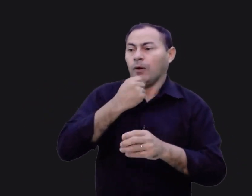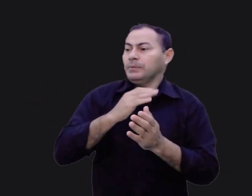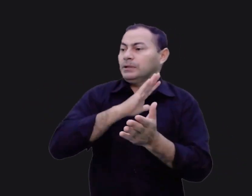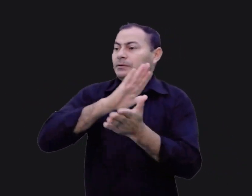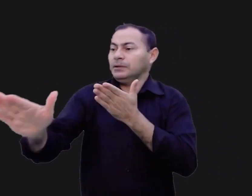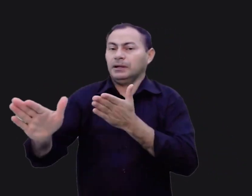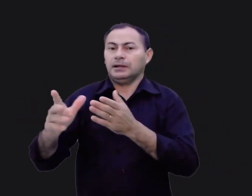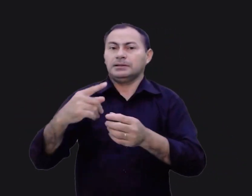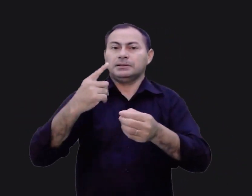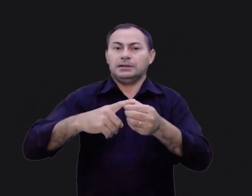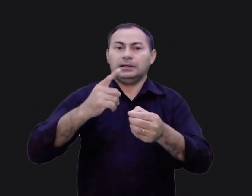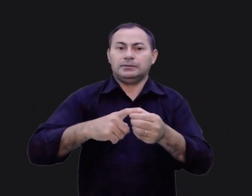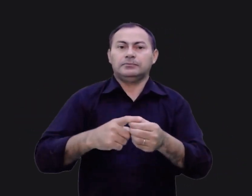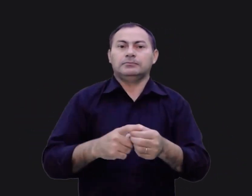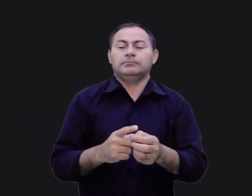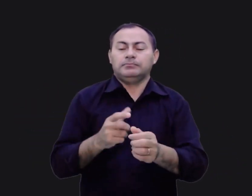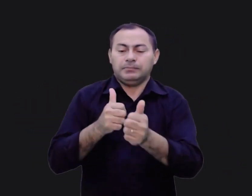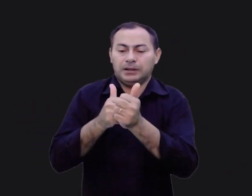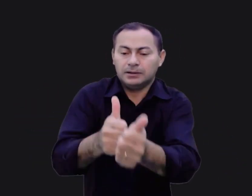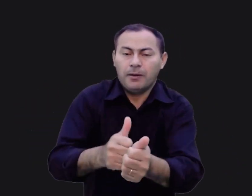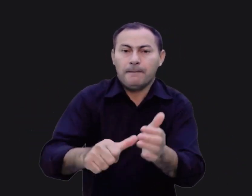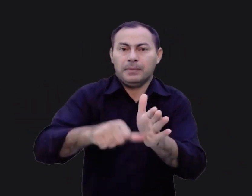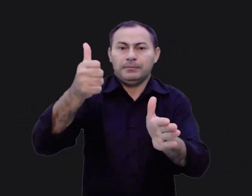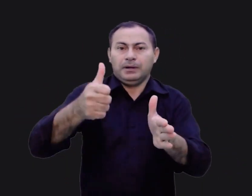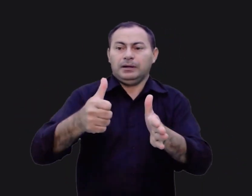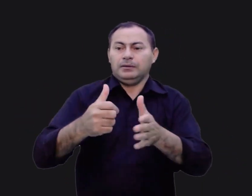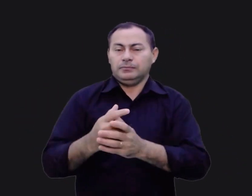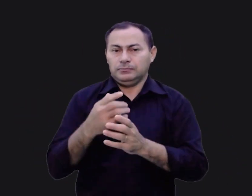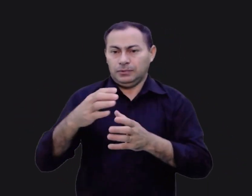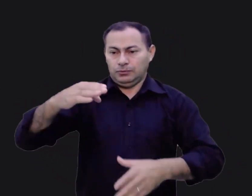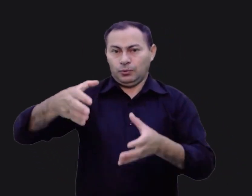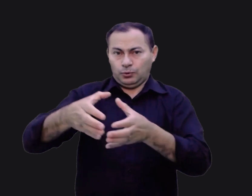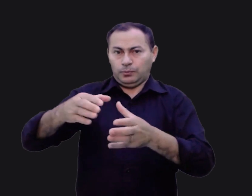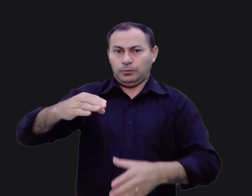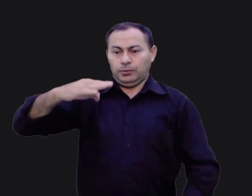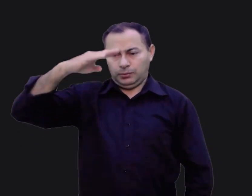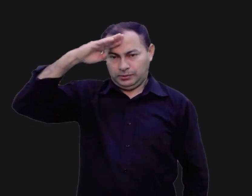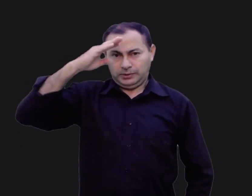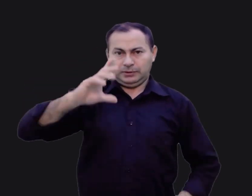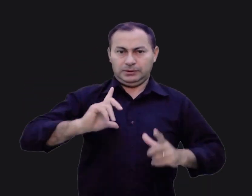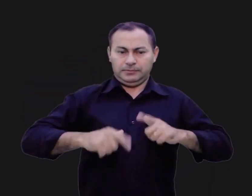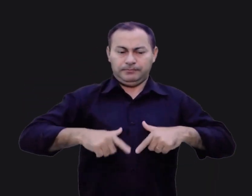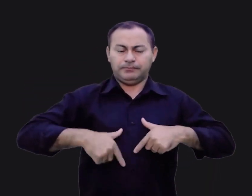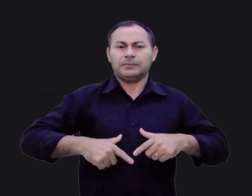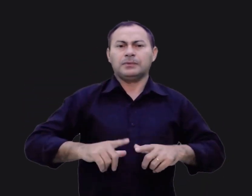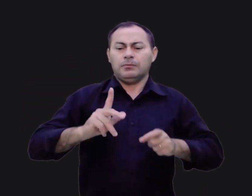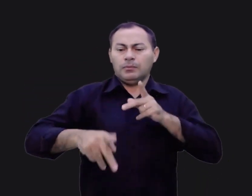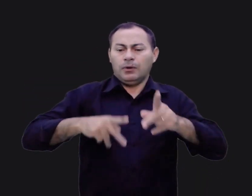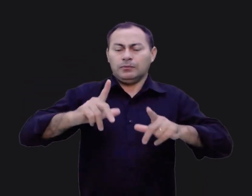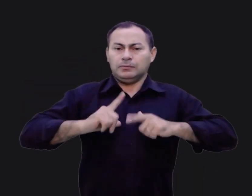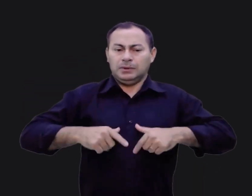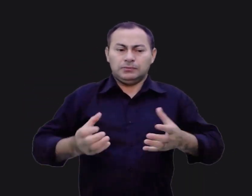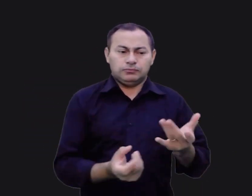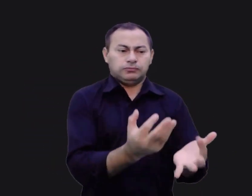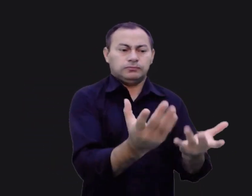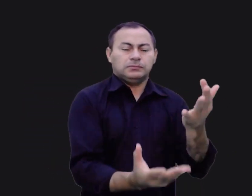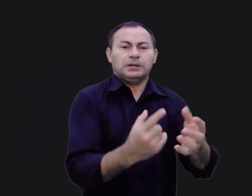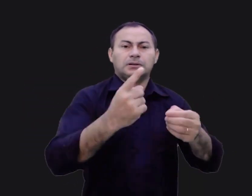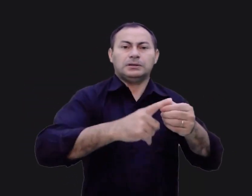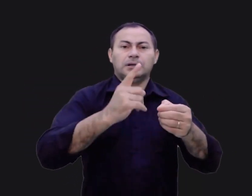quando seus homens saíssem à cidade para perseguir o primeiro destacamento de Israel. Os israelitas incendiaram a cidade.